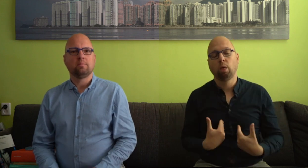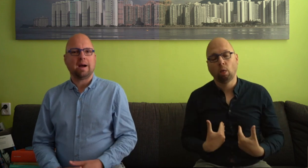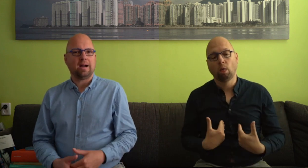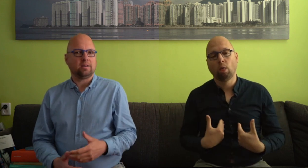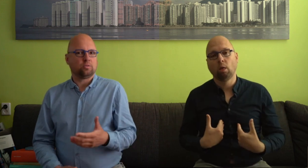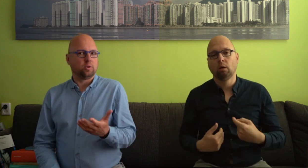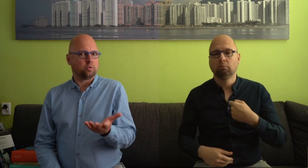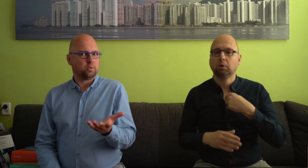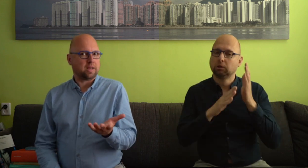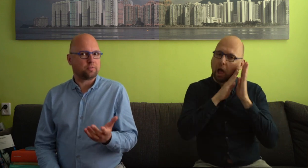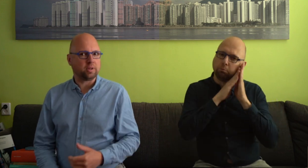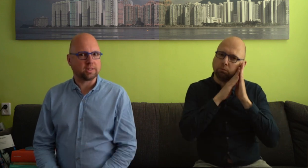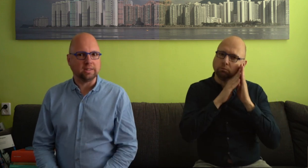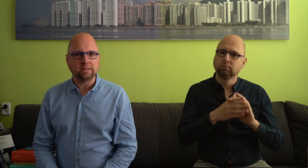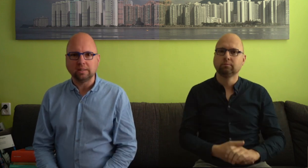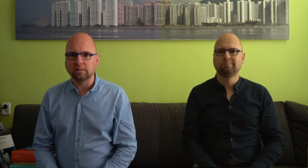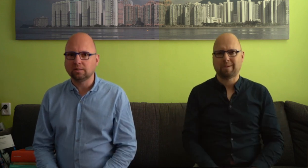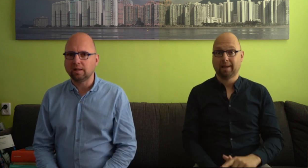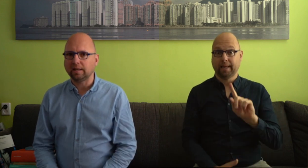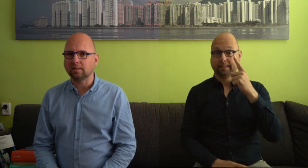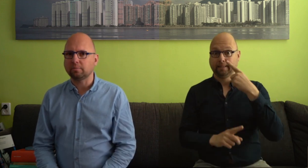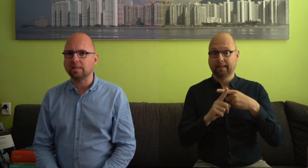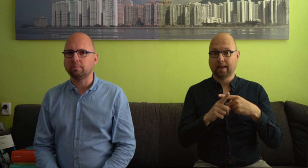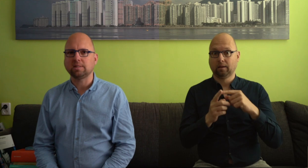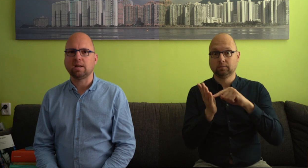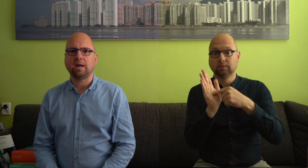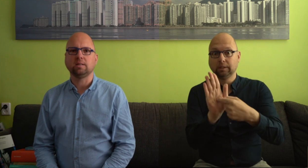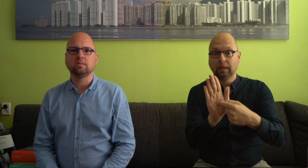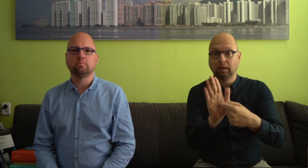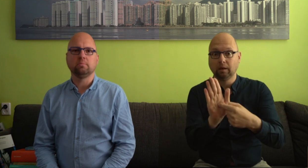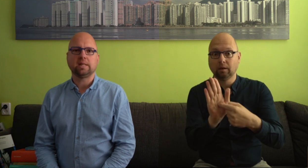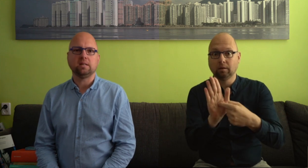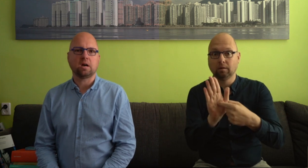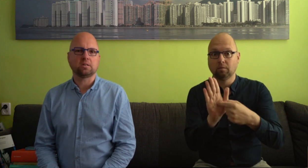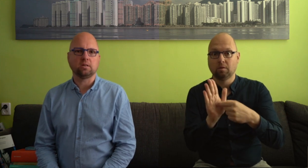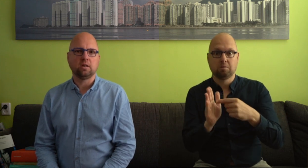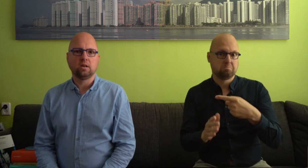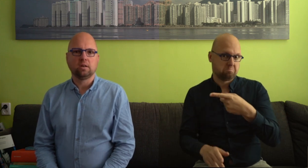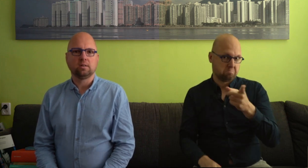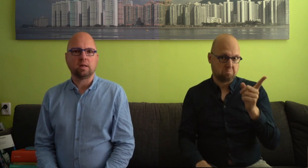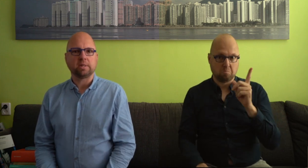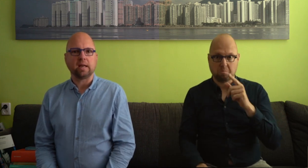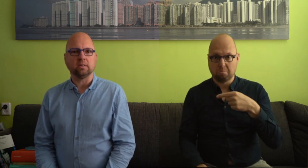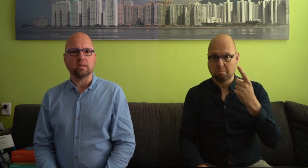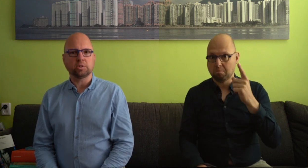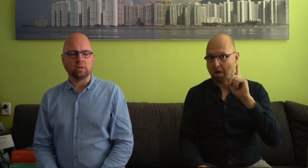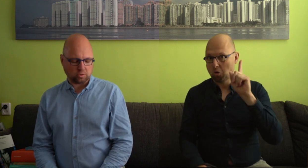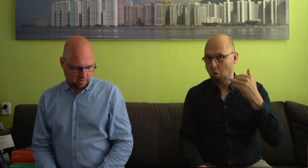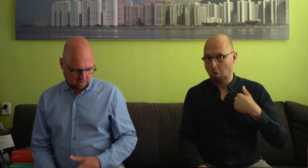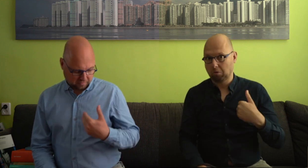Maar toen ik het u net voor het eerst liet zien, denk ik dat de meeste mensen helemaal niet meteen dachten, dit betekent het. Misschien dacht u wel dat het